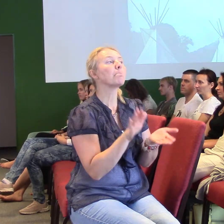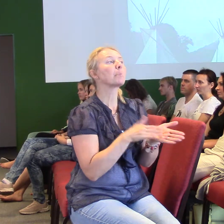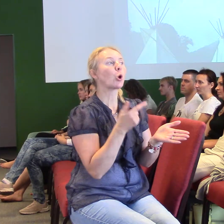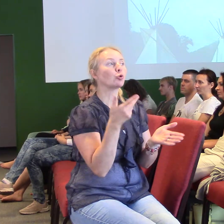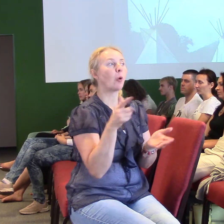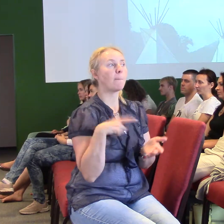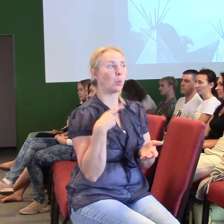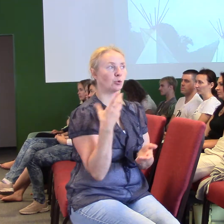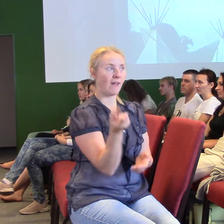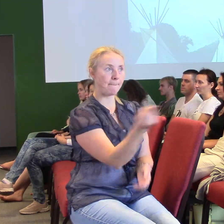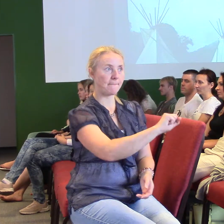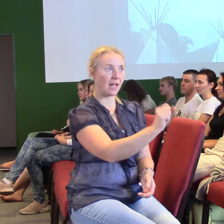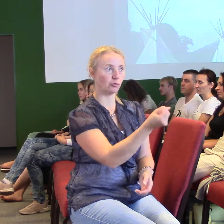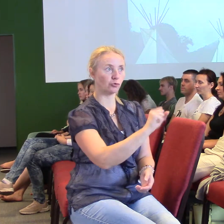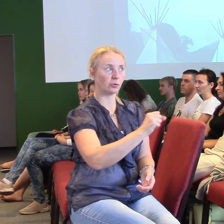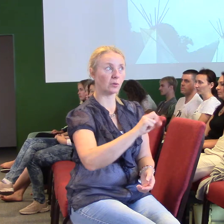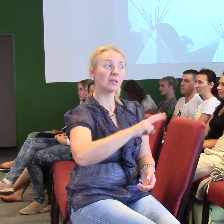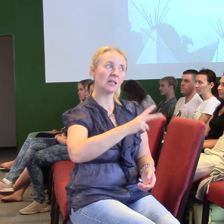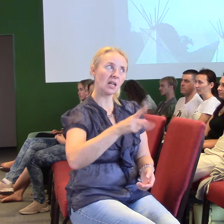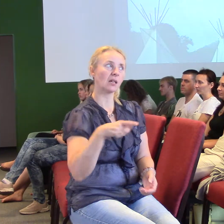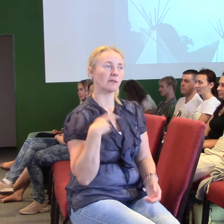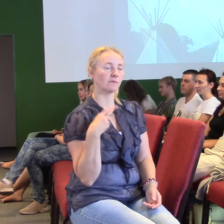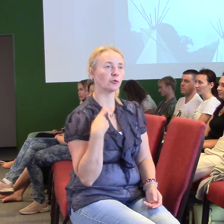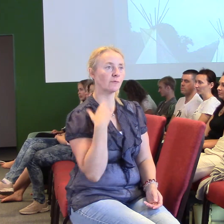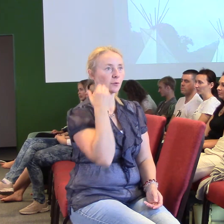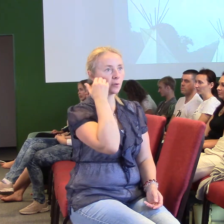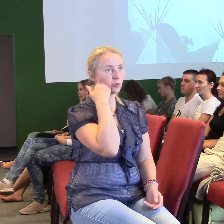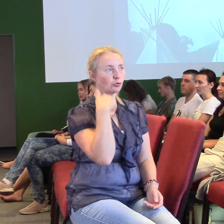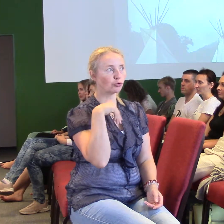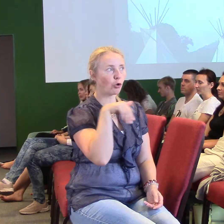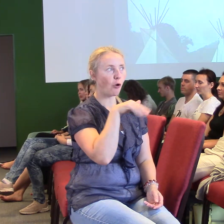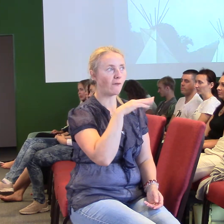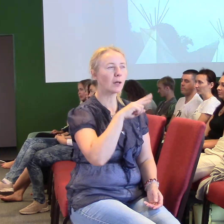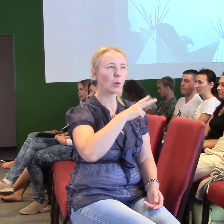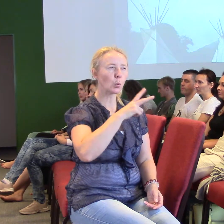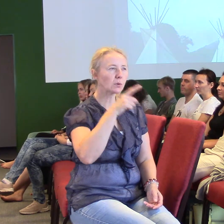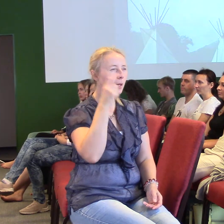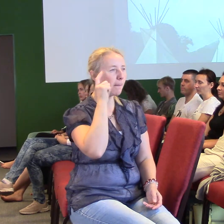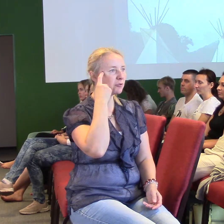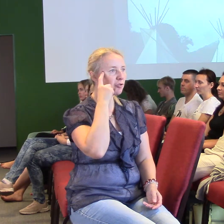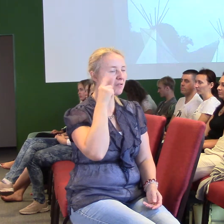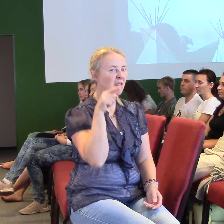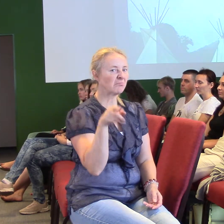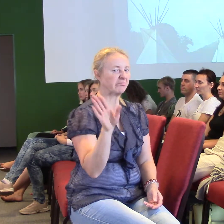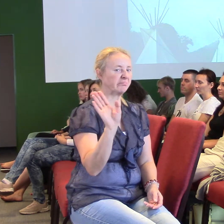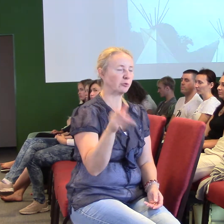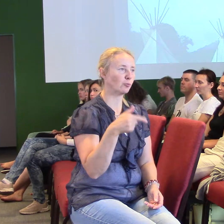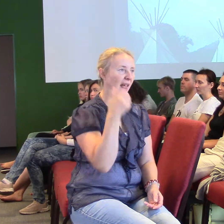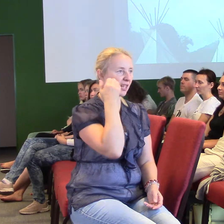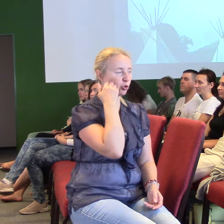Někdy v našem životě nám můžeme mít různé myšlenky. Nejsi k ničemu. Jsi úplně blbý